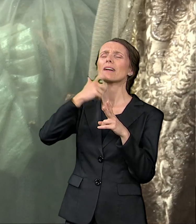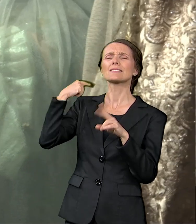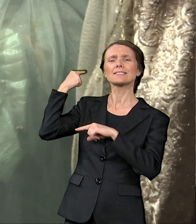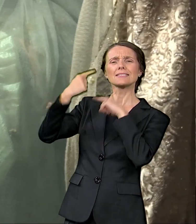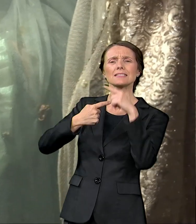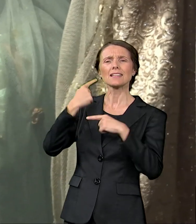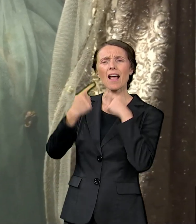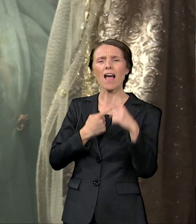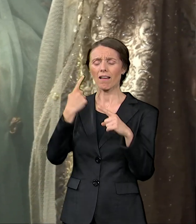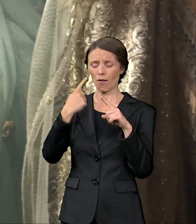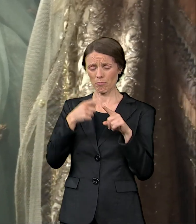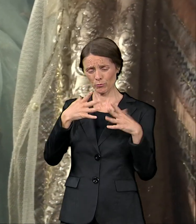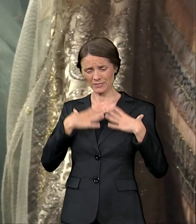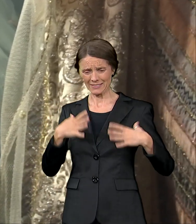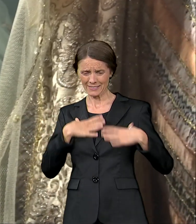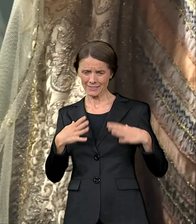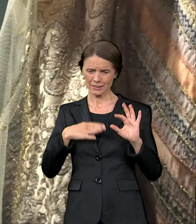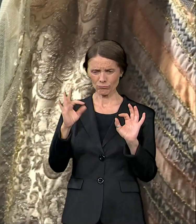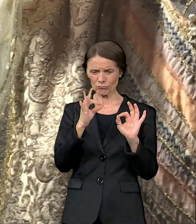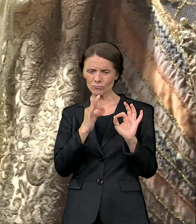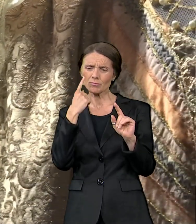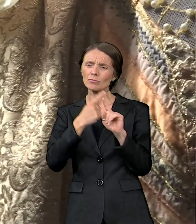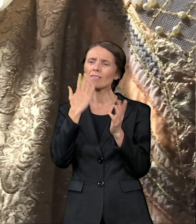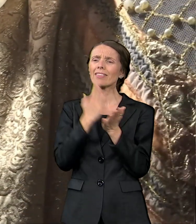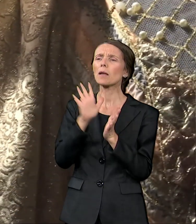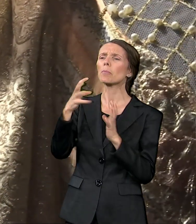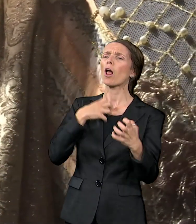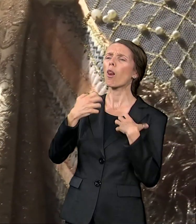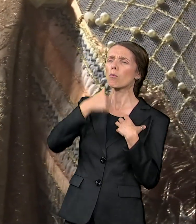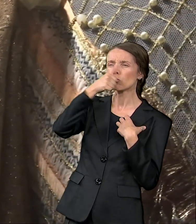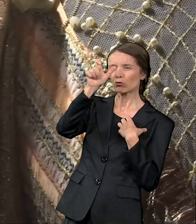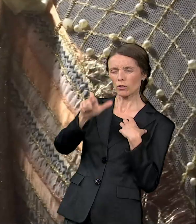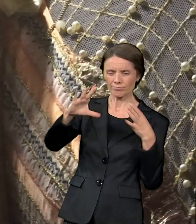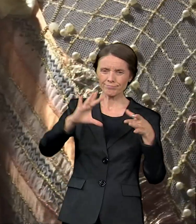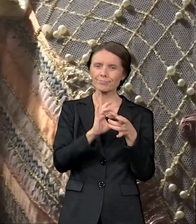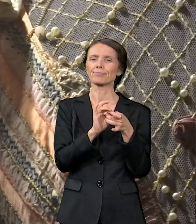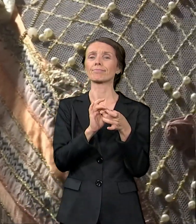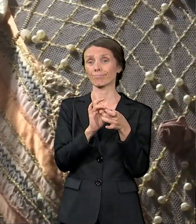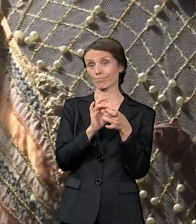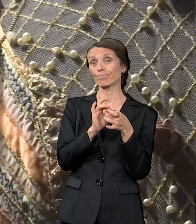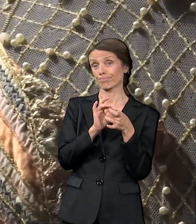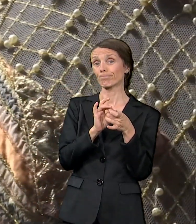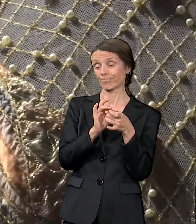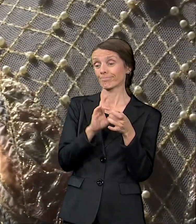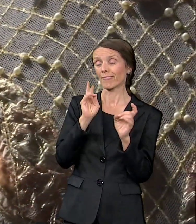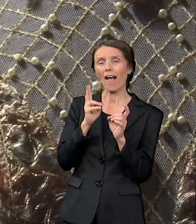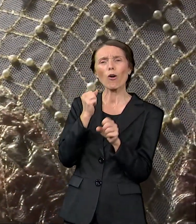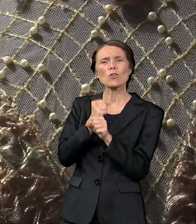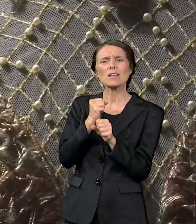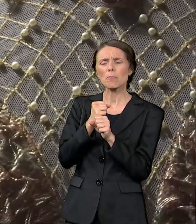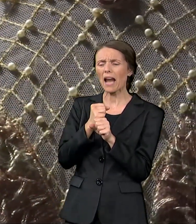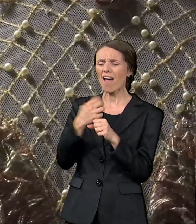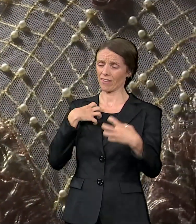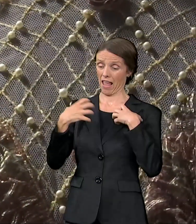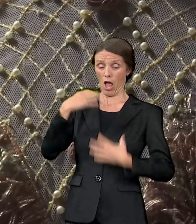od konca, svile i čipke i niti karaktera likova. I tu smo. Rađanje kostima za još jednu viziju,